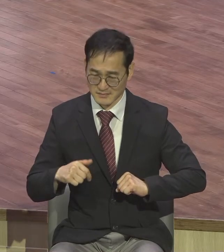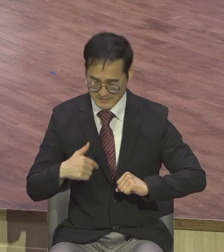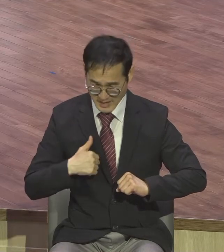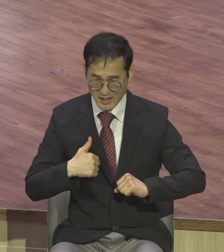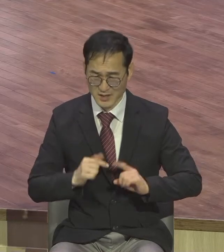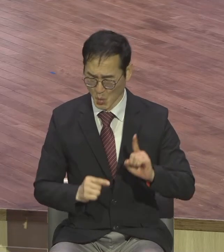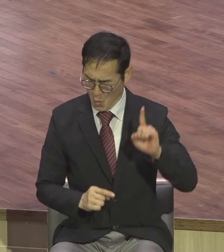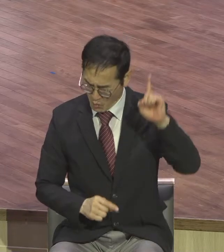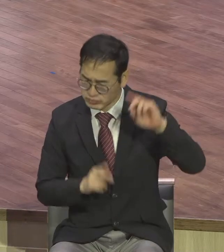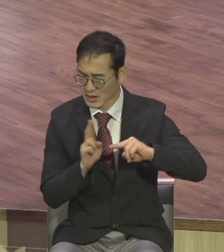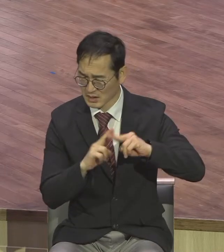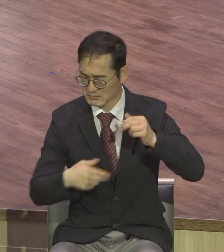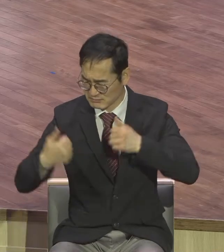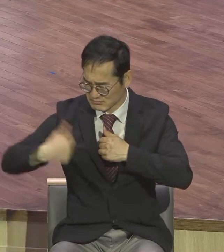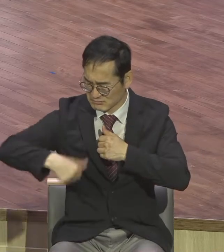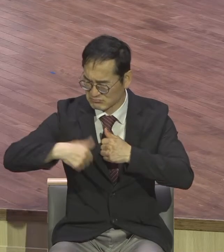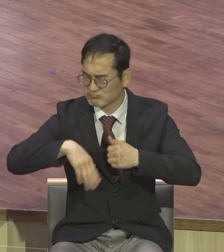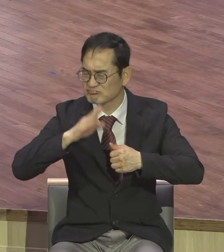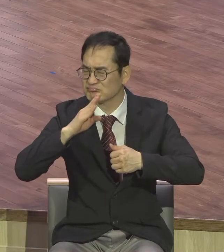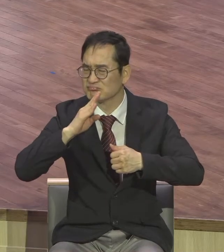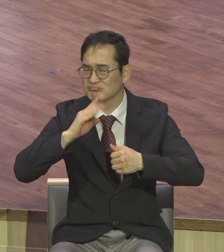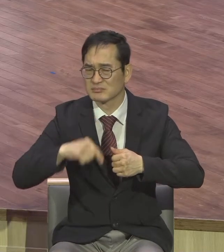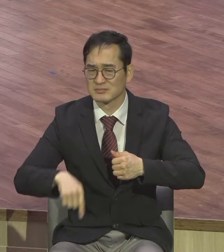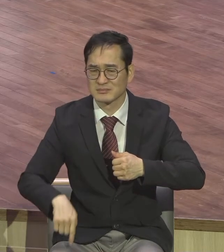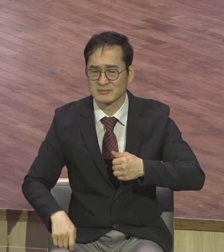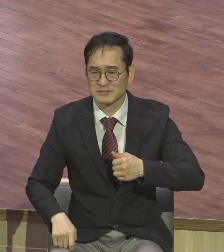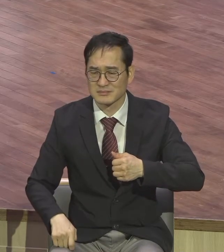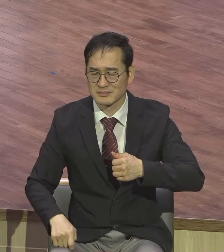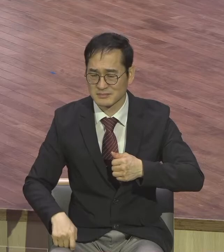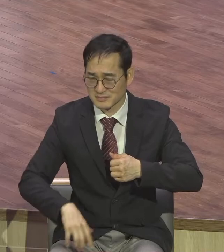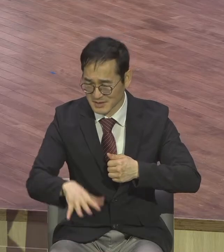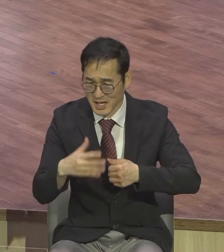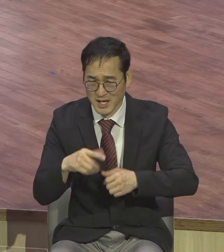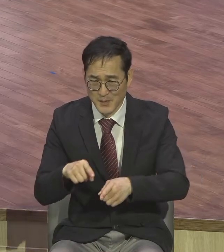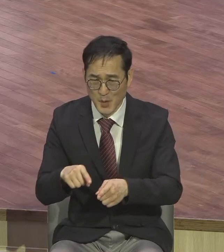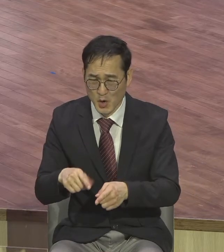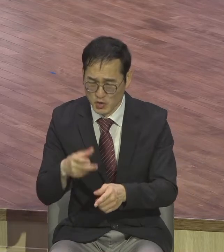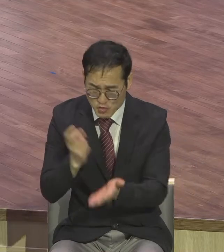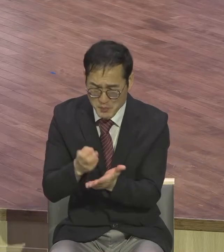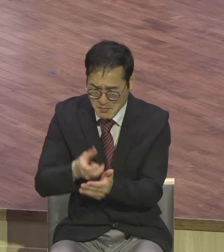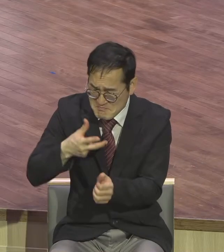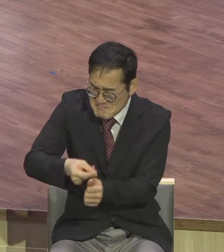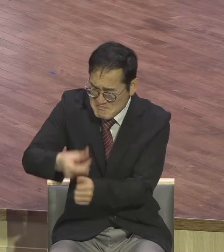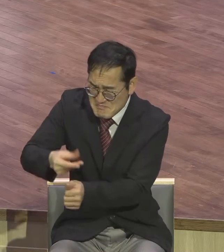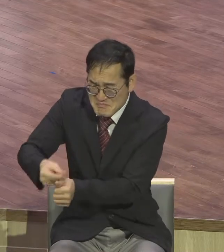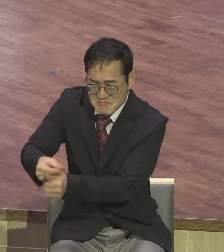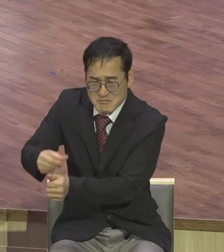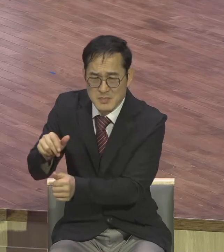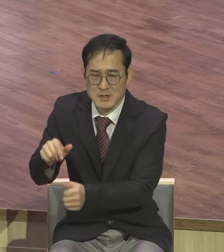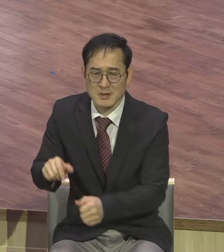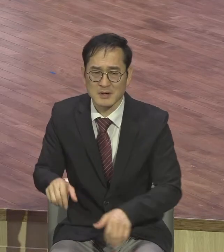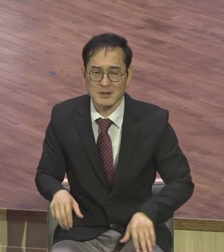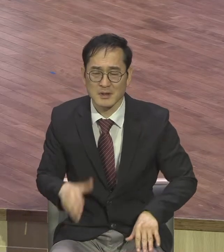15절에 보면 사람들을 대나듯 지옥 지옥 자식이 되게 한다라고 말씀